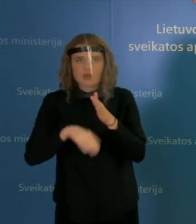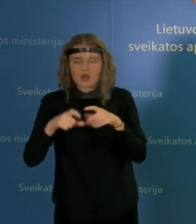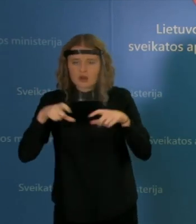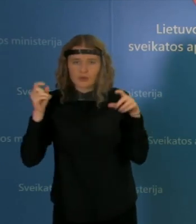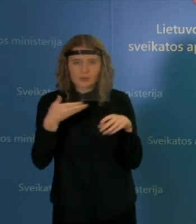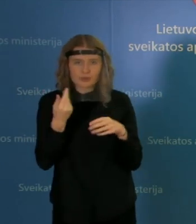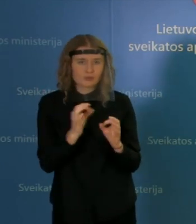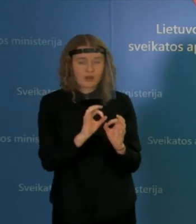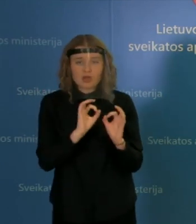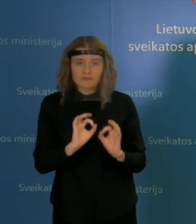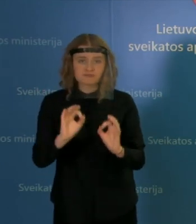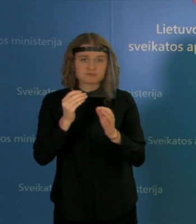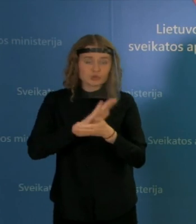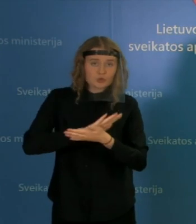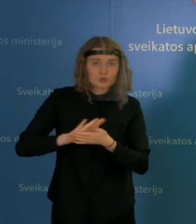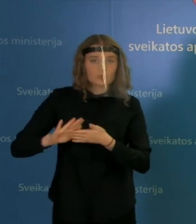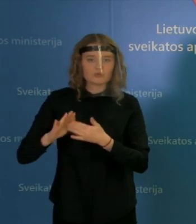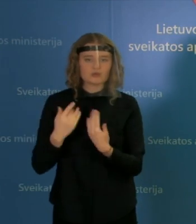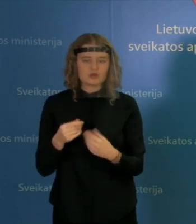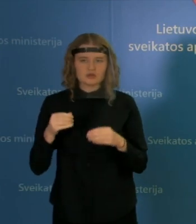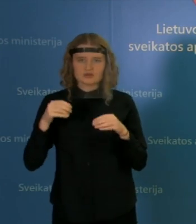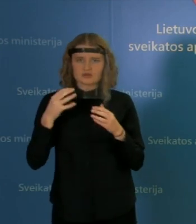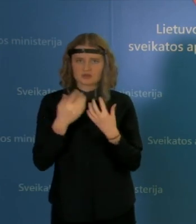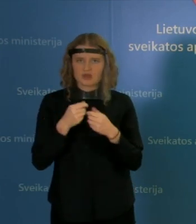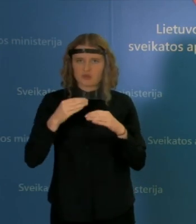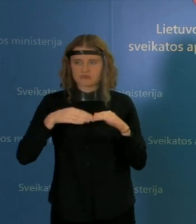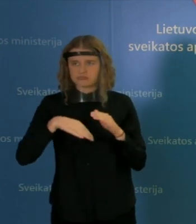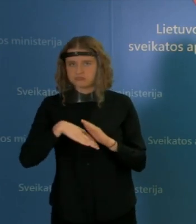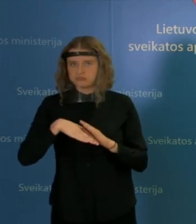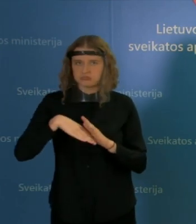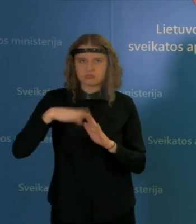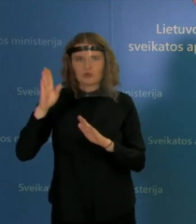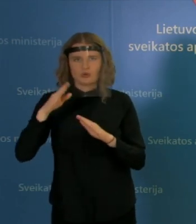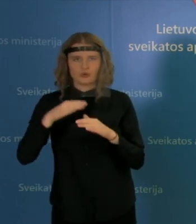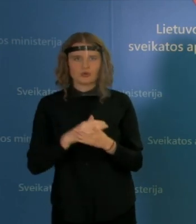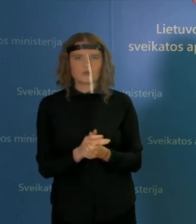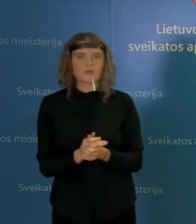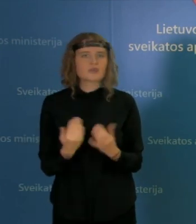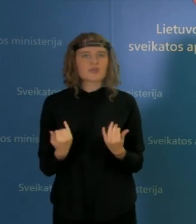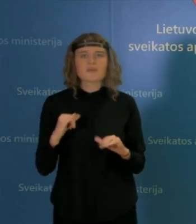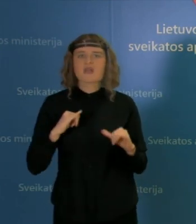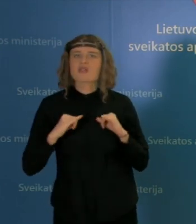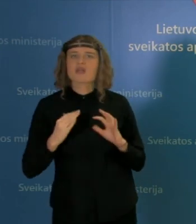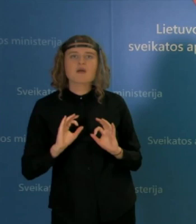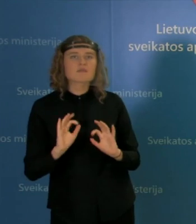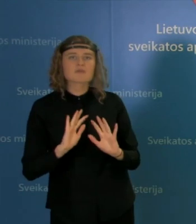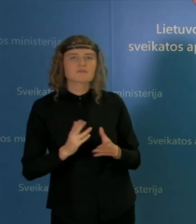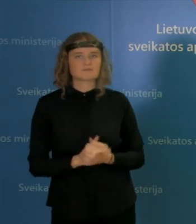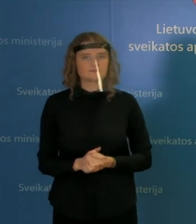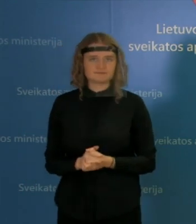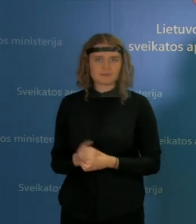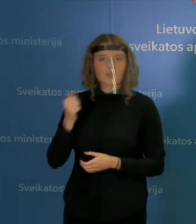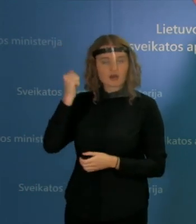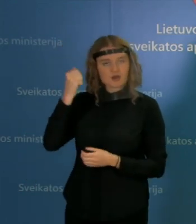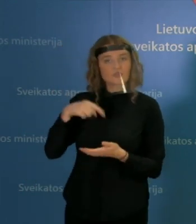dėl neįspūdingi. Tai ką vis tik rendėtės? At ką jūs, kas jums atrodo, kas kudausia dabar dar reikėtų padaryti? Ačiū. Ačiū